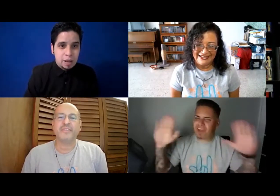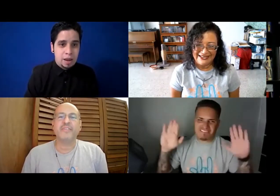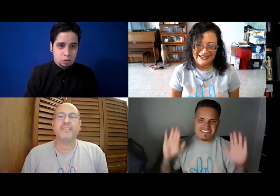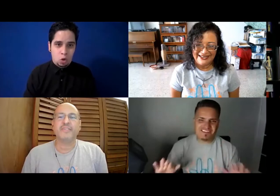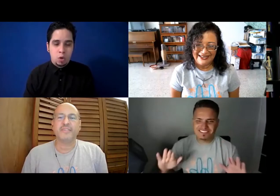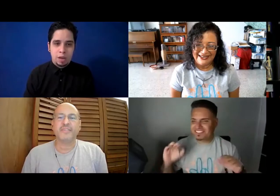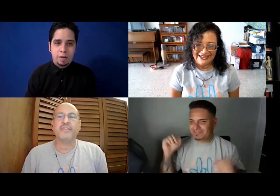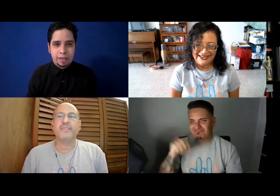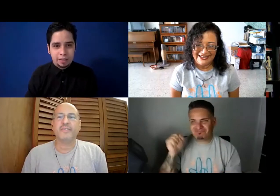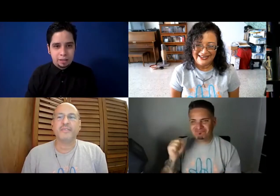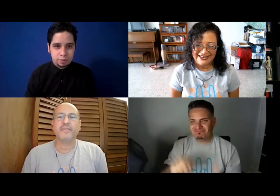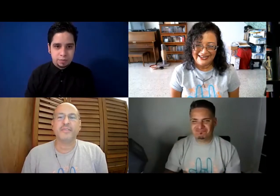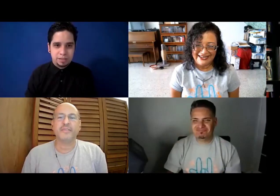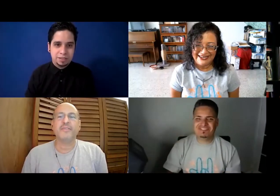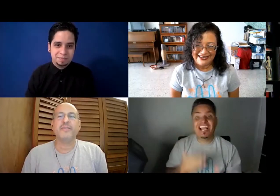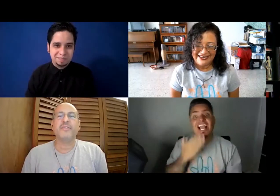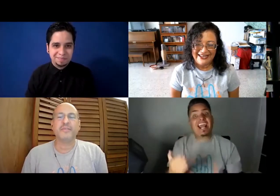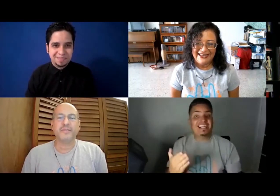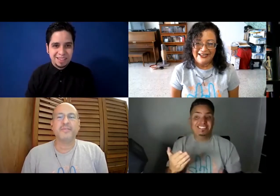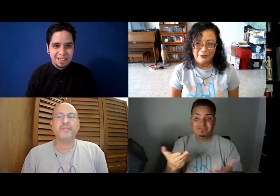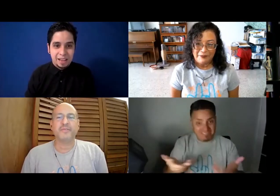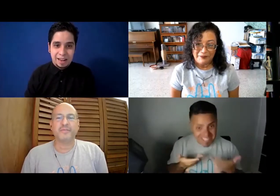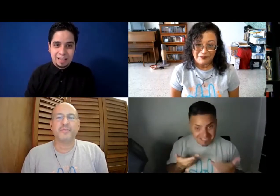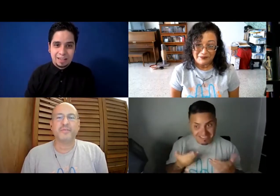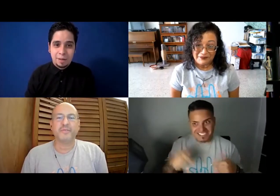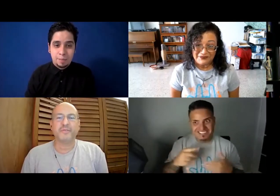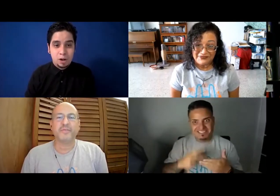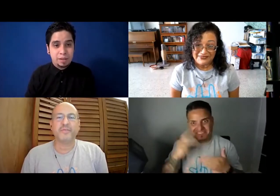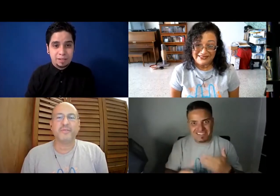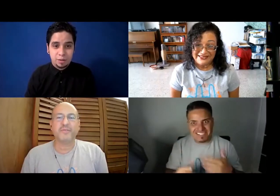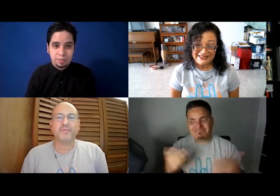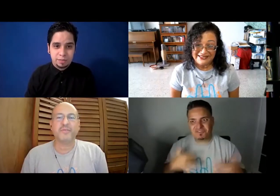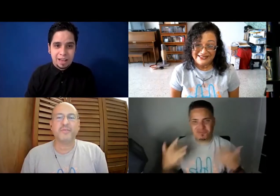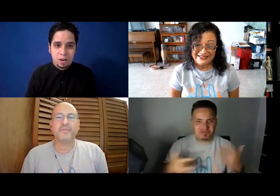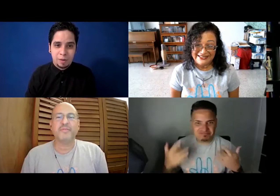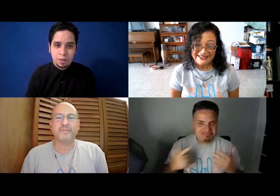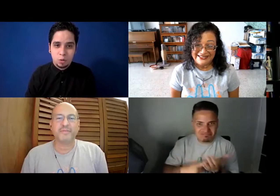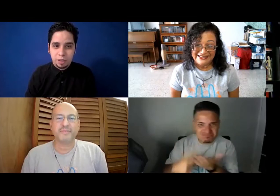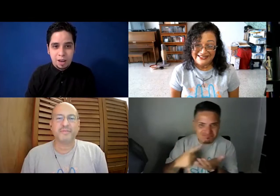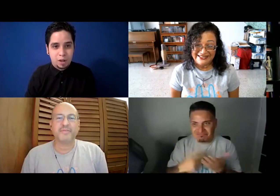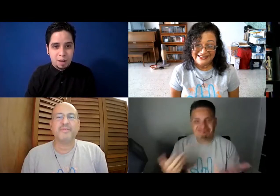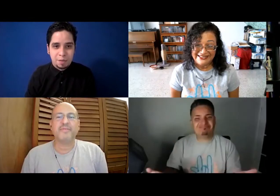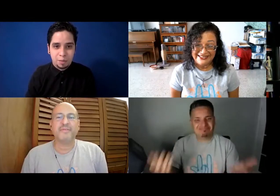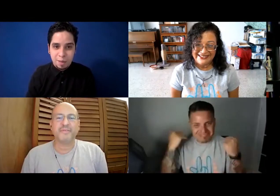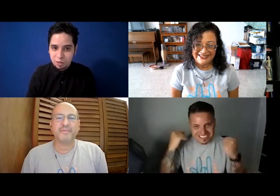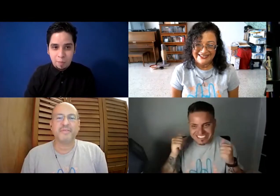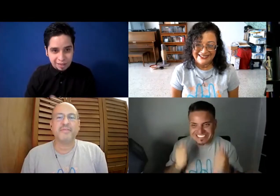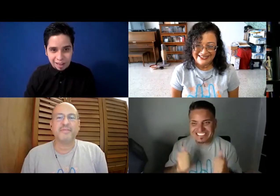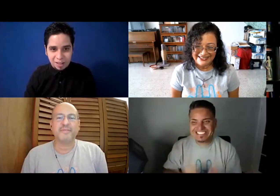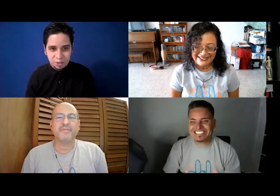Todo muy bien, fantástico, sí, sí. Gracias realmente por la invitación, estoy aquí compartiendo con ustedes en el programa, me siento bien emocionado para traer la discusión,